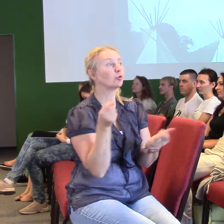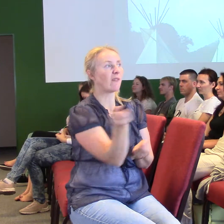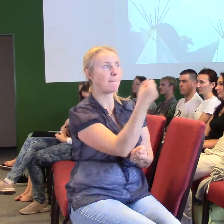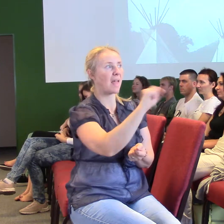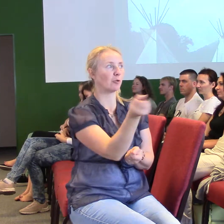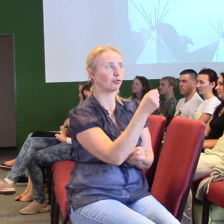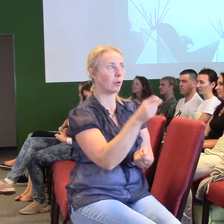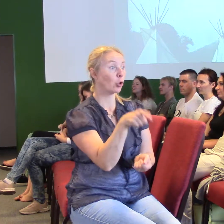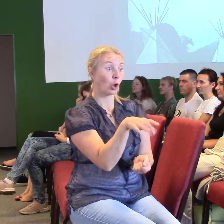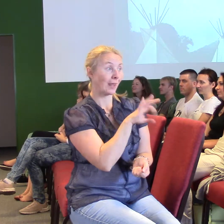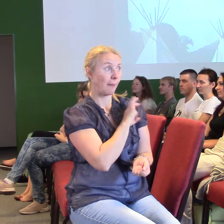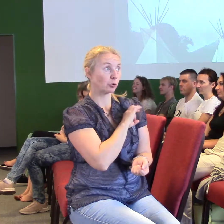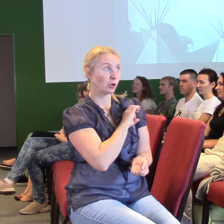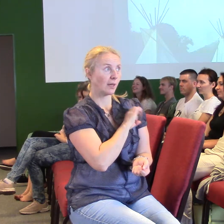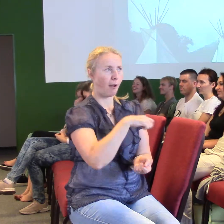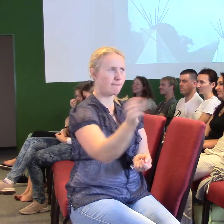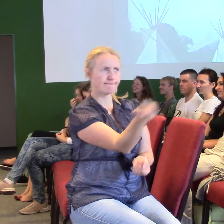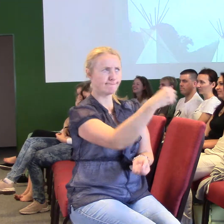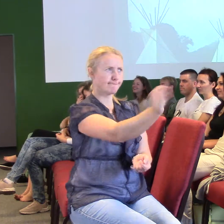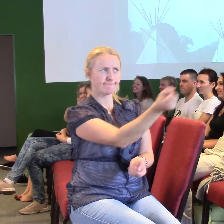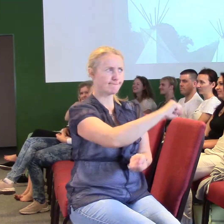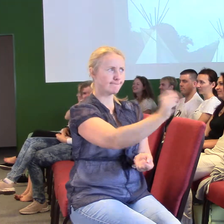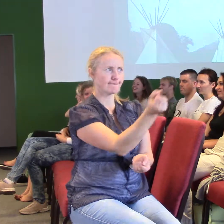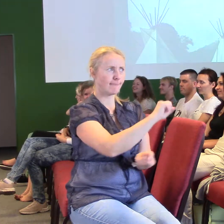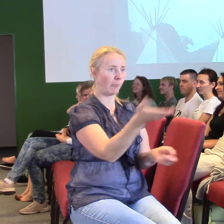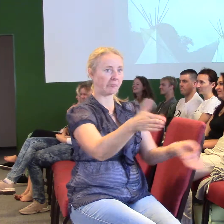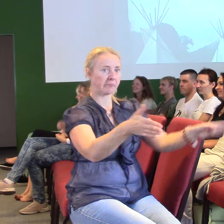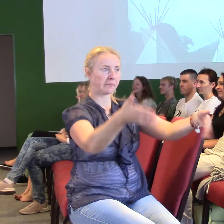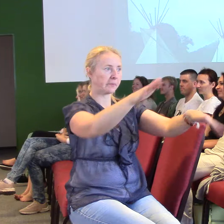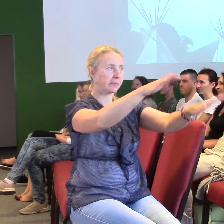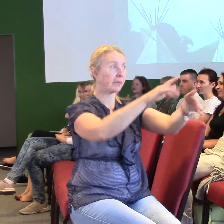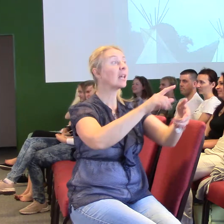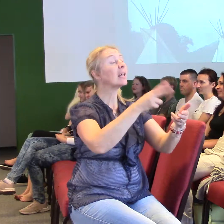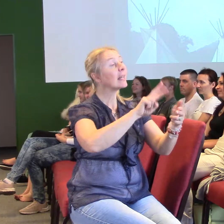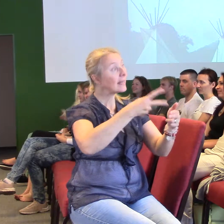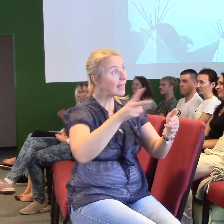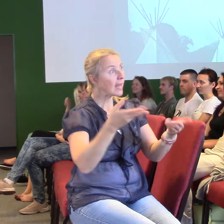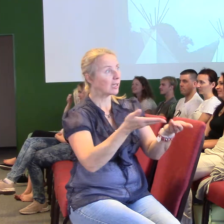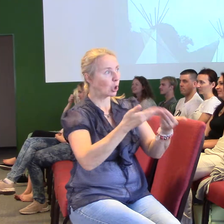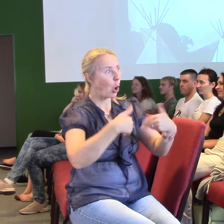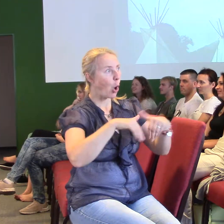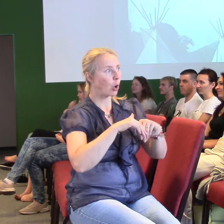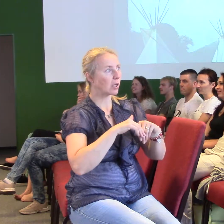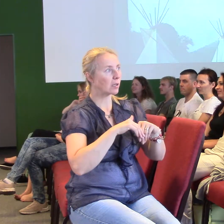zsekám, hlava, nehlava, kosím je. Někdy je to k obraně a někdy je to prostě k útoku.